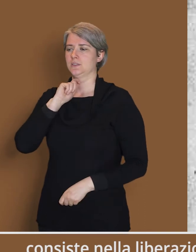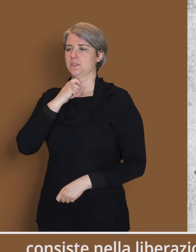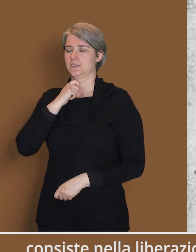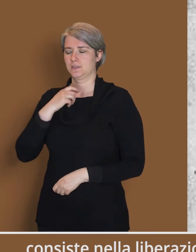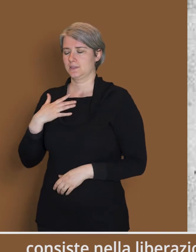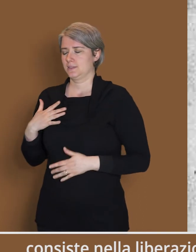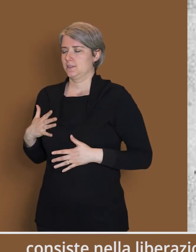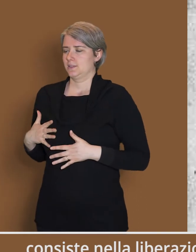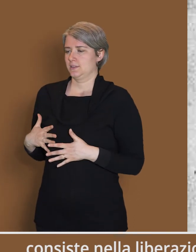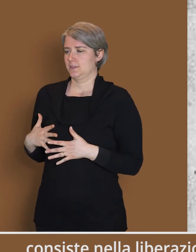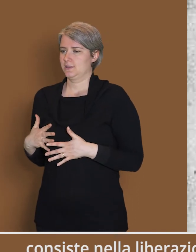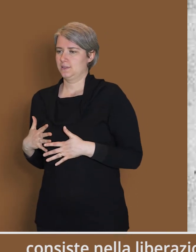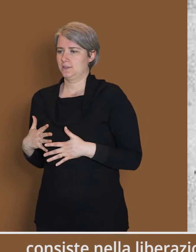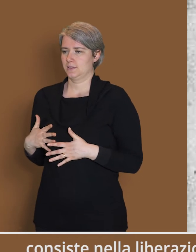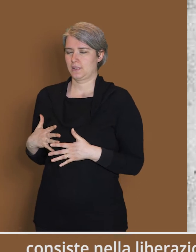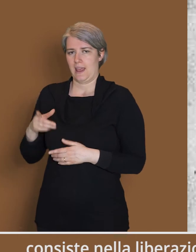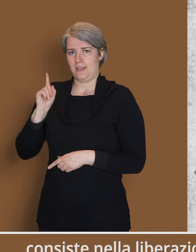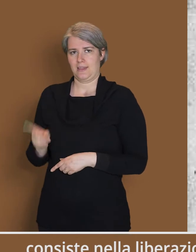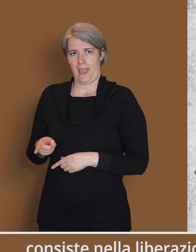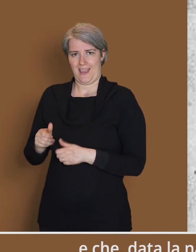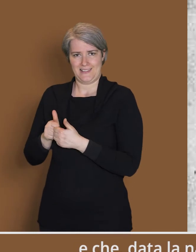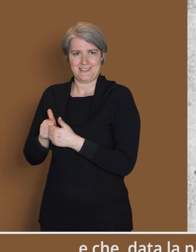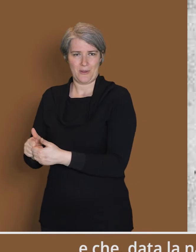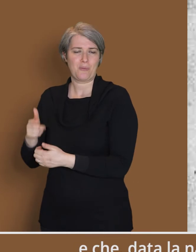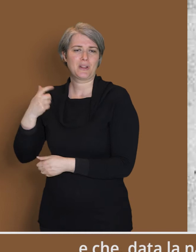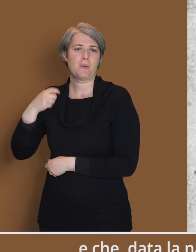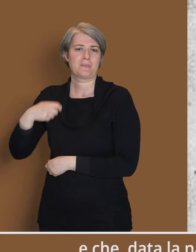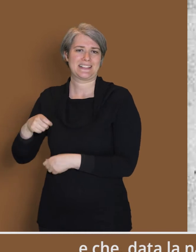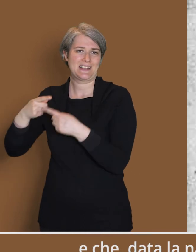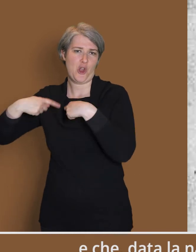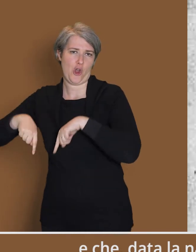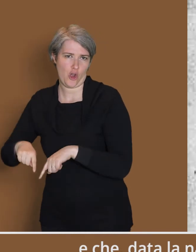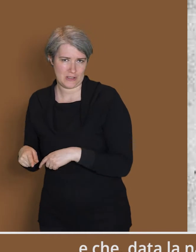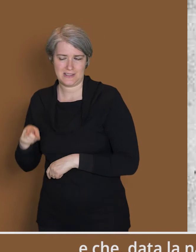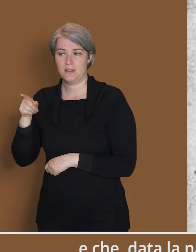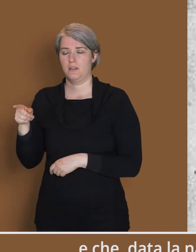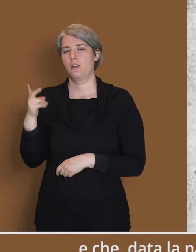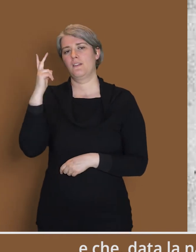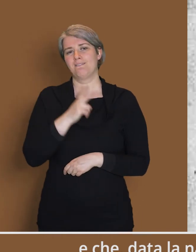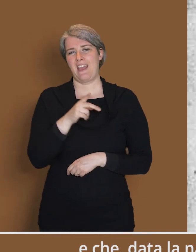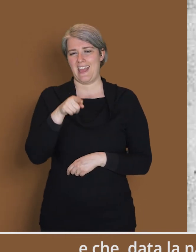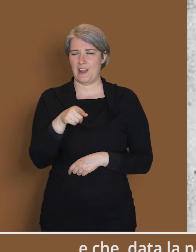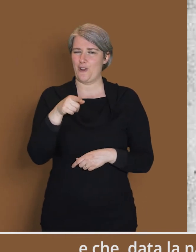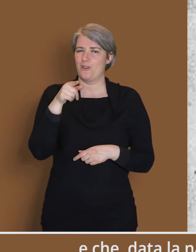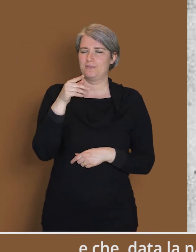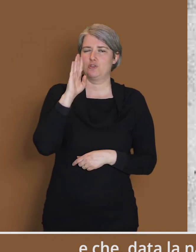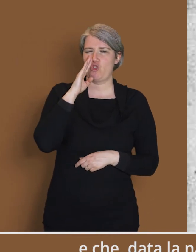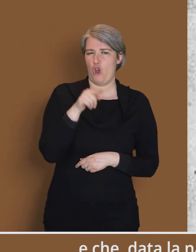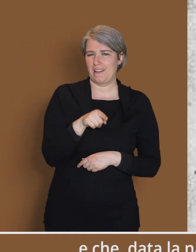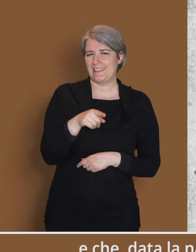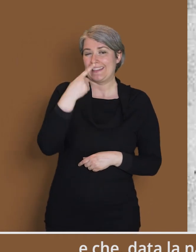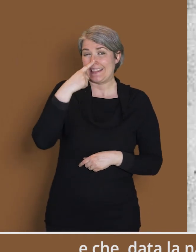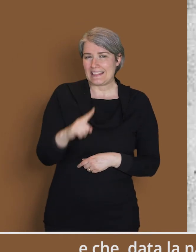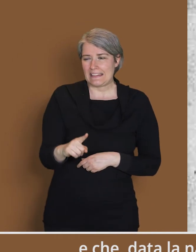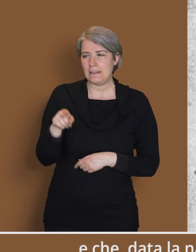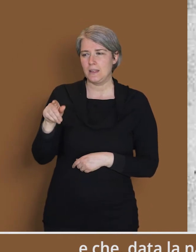convenienza che sono inerenti all'alta sua carica e che, data l'antura dell'uomo, devono formare, mi immagino, il maggiore